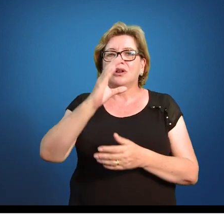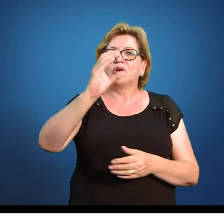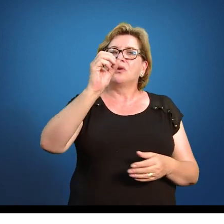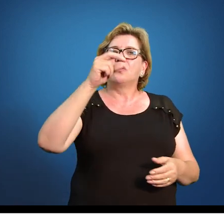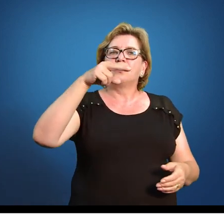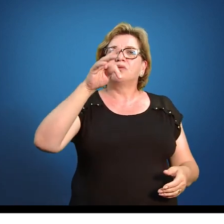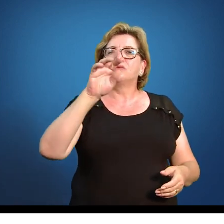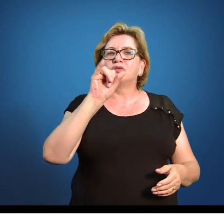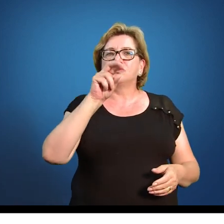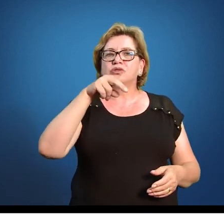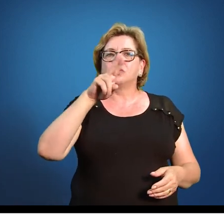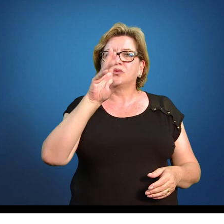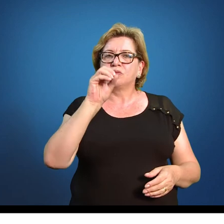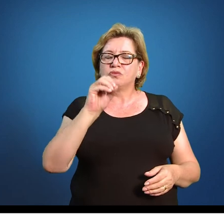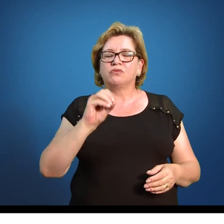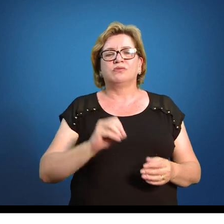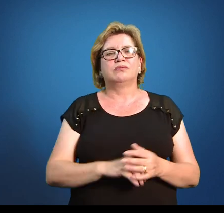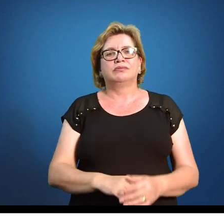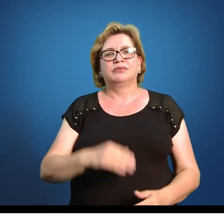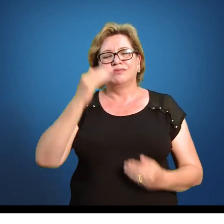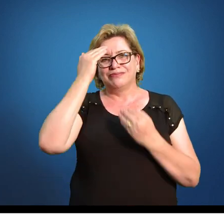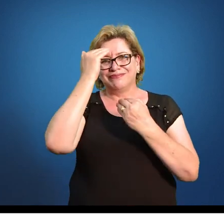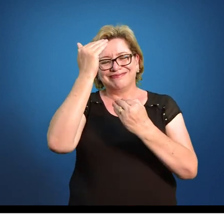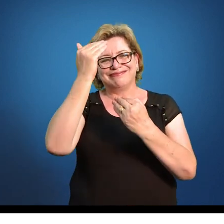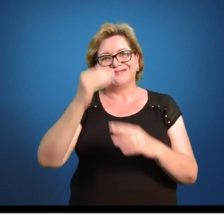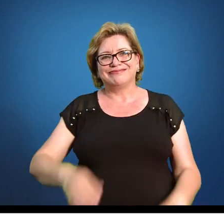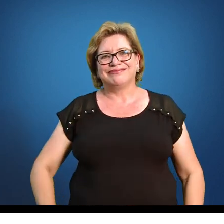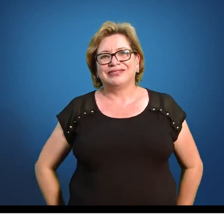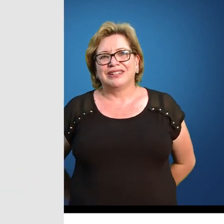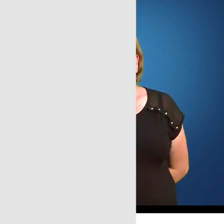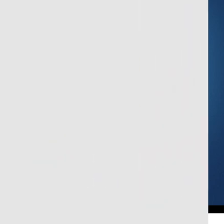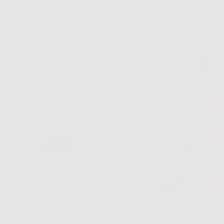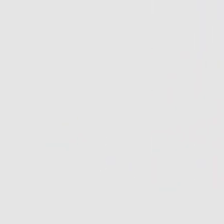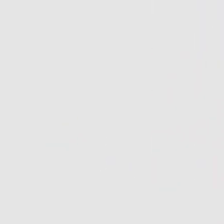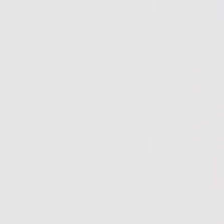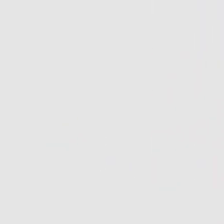Obrigado, galera. Obrigado,